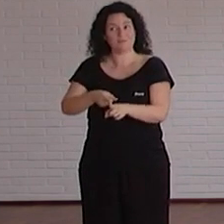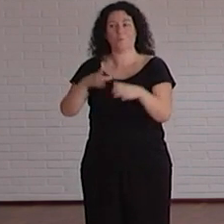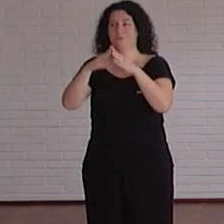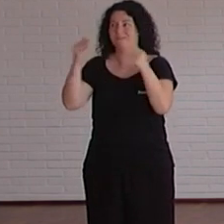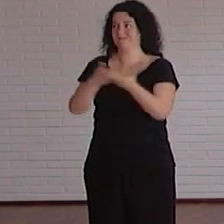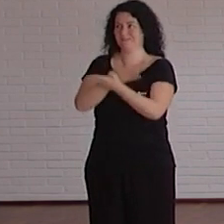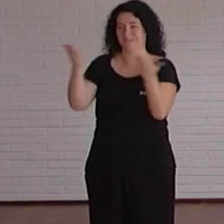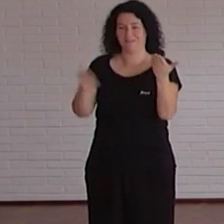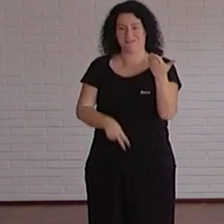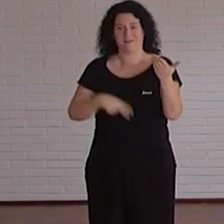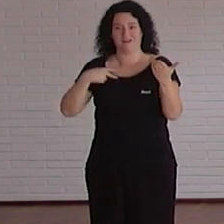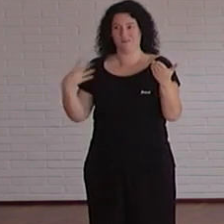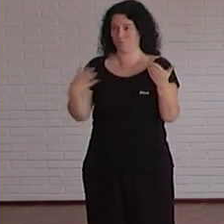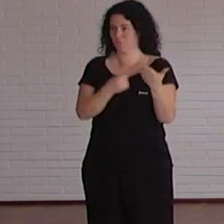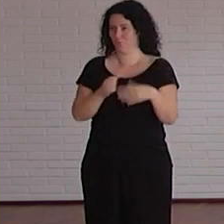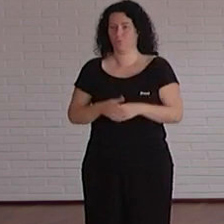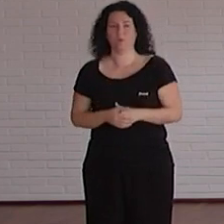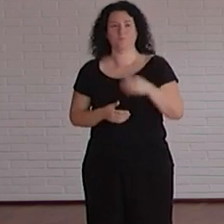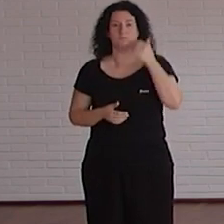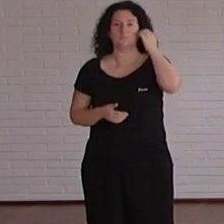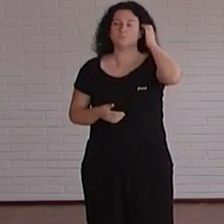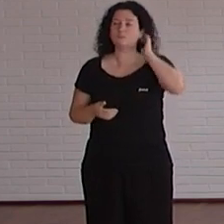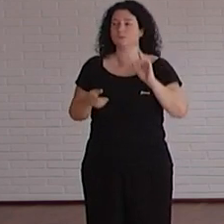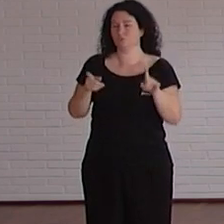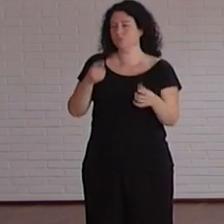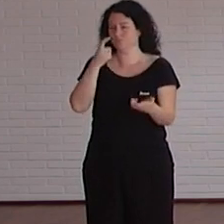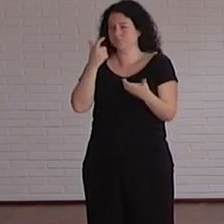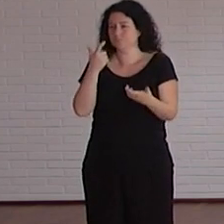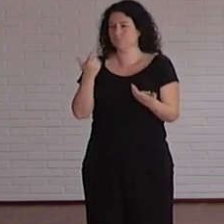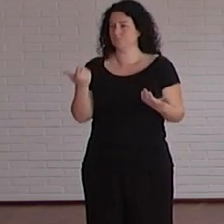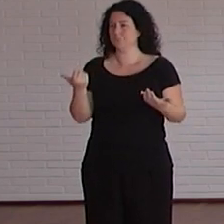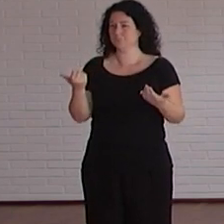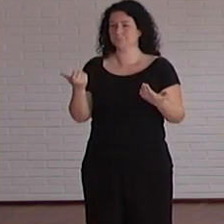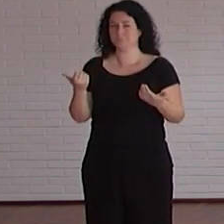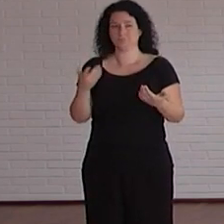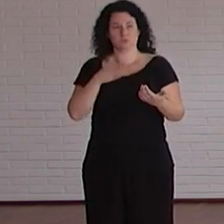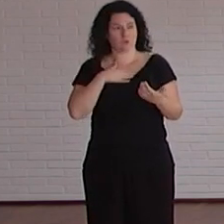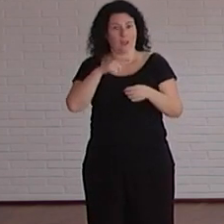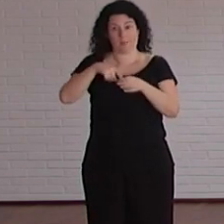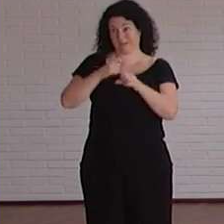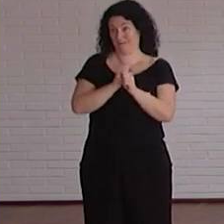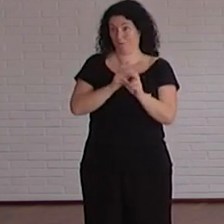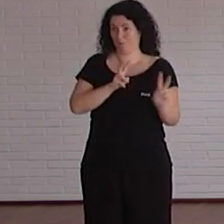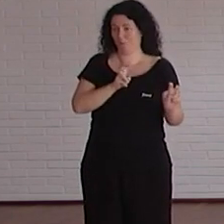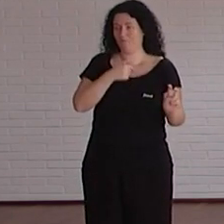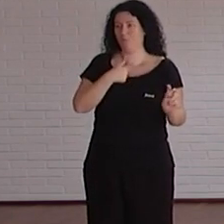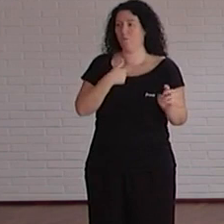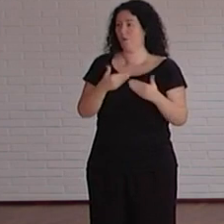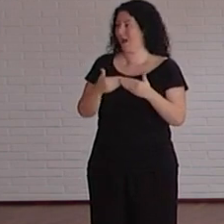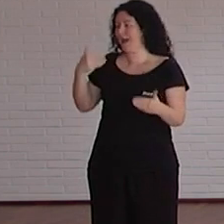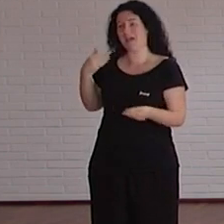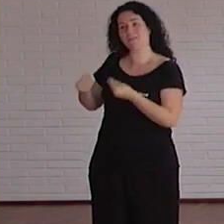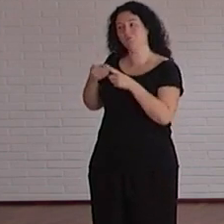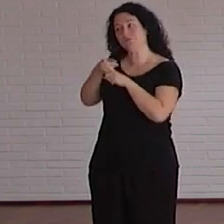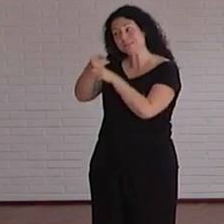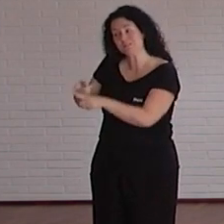universidad no solamente para o sea siempre a mí me ha llamado la atención en el puesto nuevo que tengo que muchas cosas que antes hacíamos para